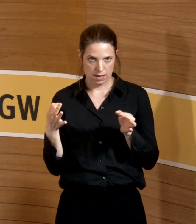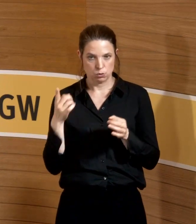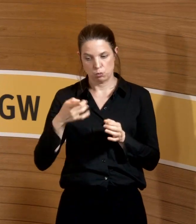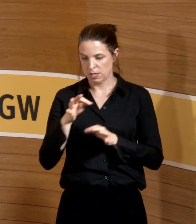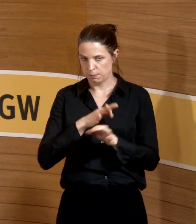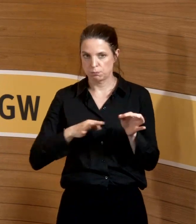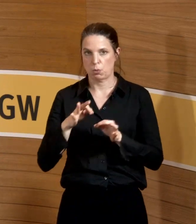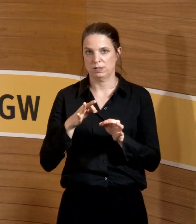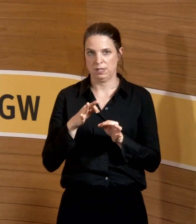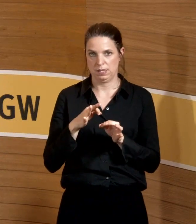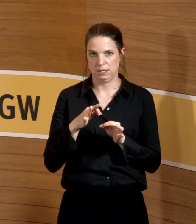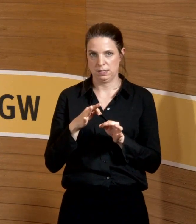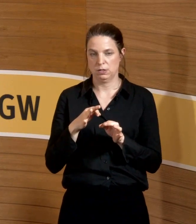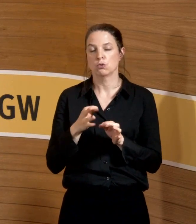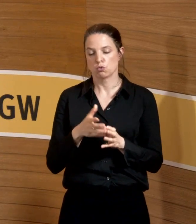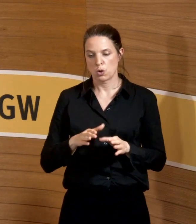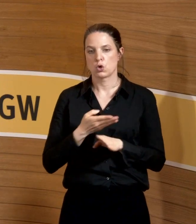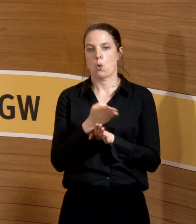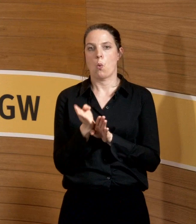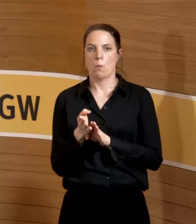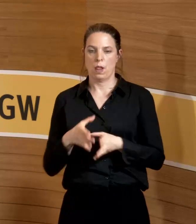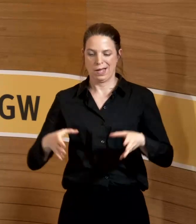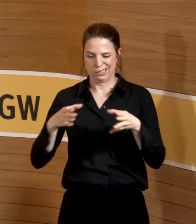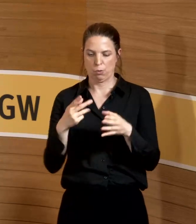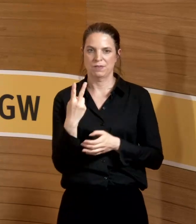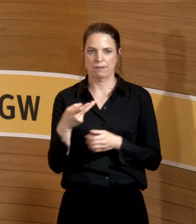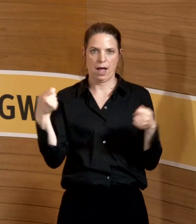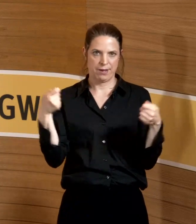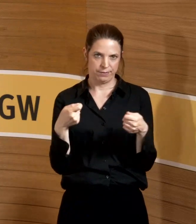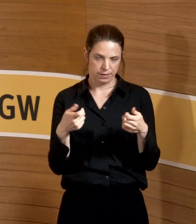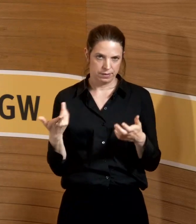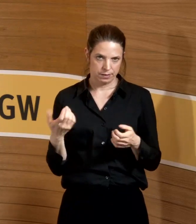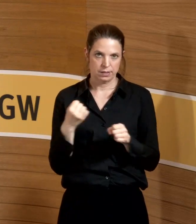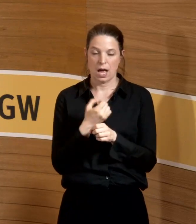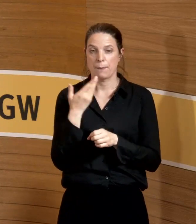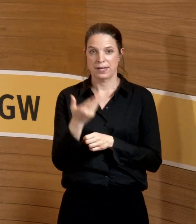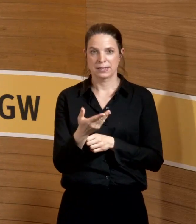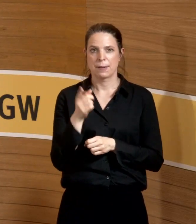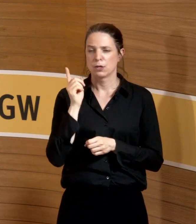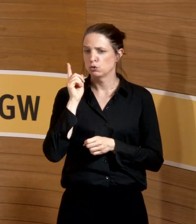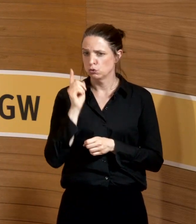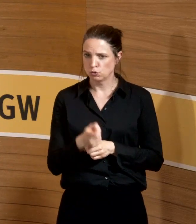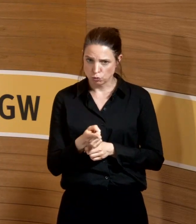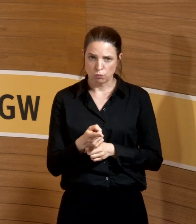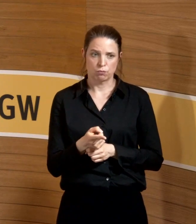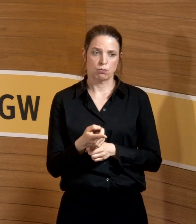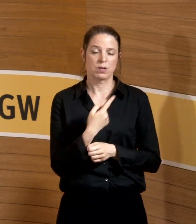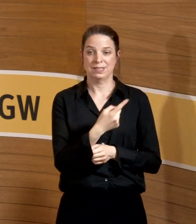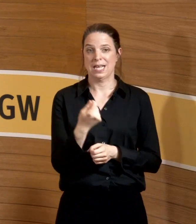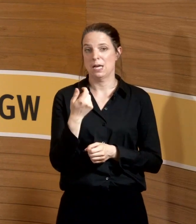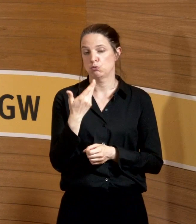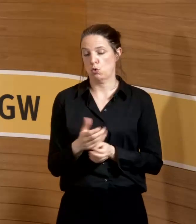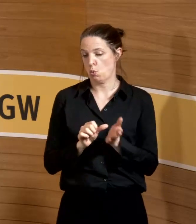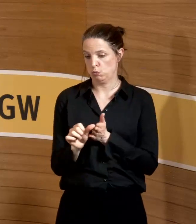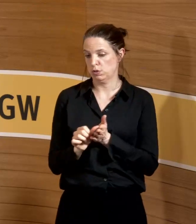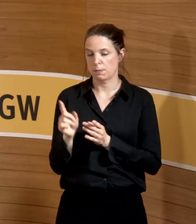Prozent durch den Umlagetarf 2 finanziert. Der Arbeitgeber ist sie sofort von der Payroll los, kann, wenn er Glück hat